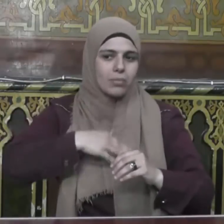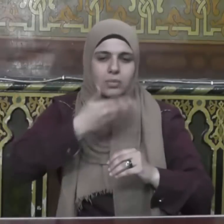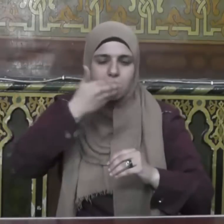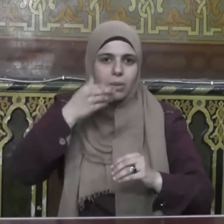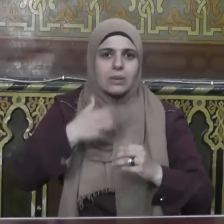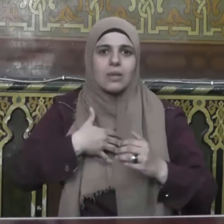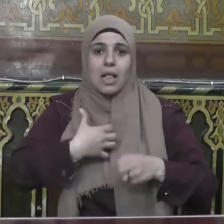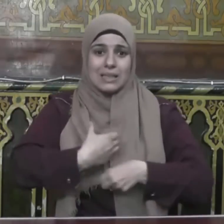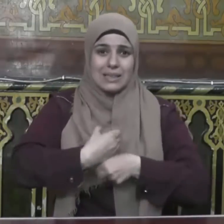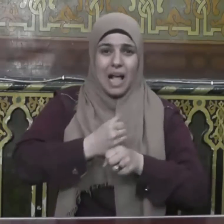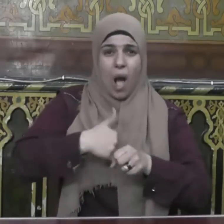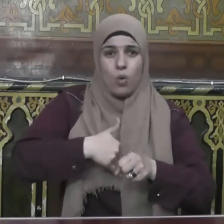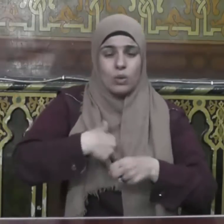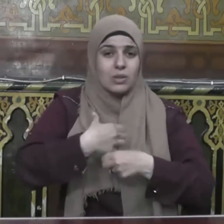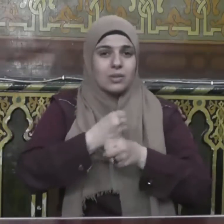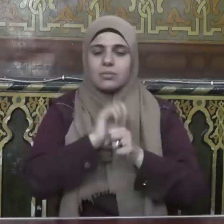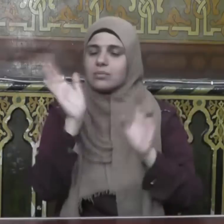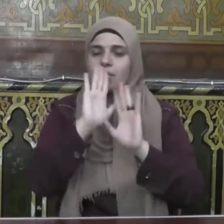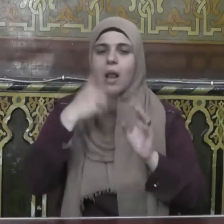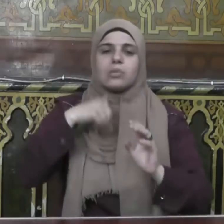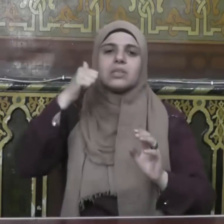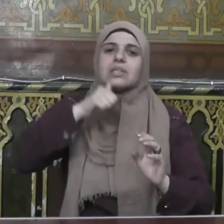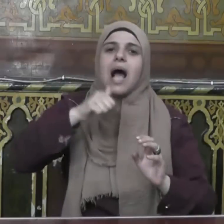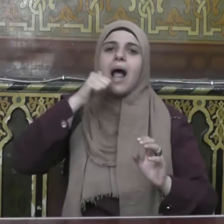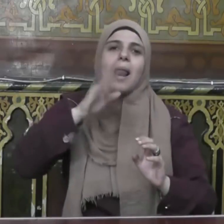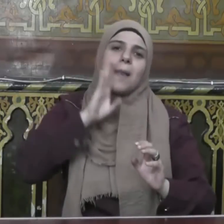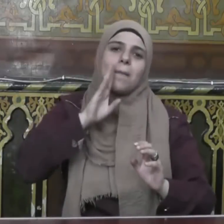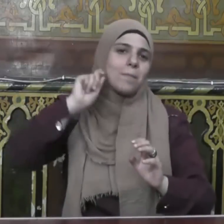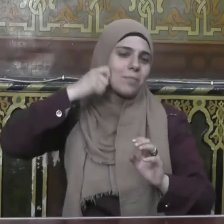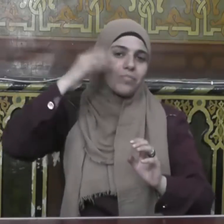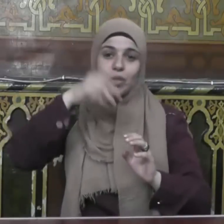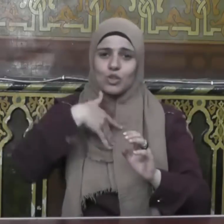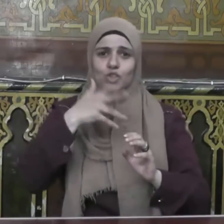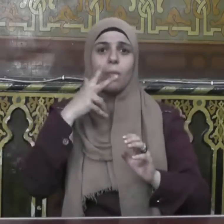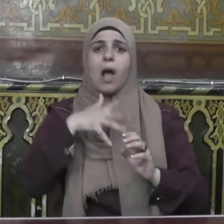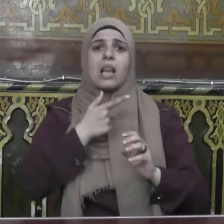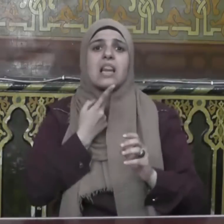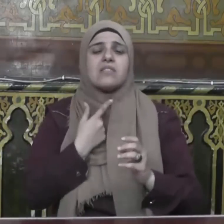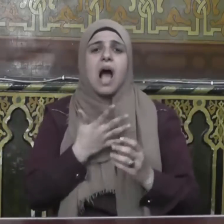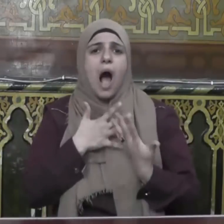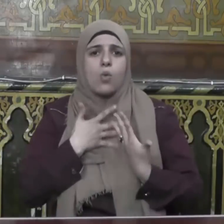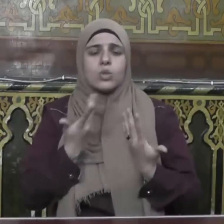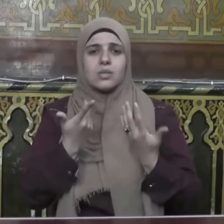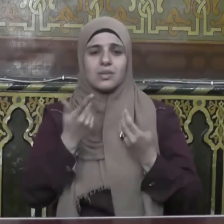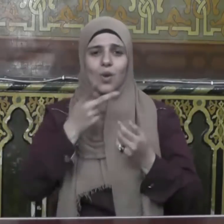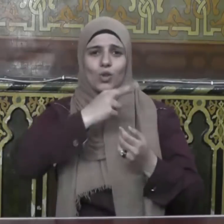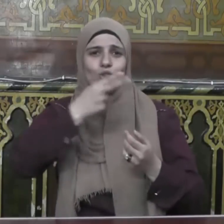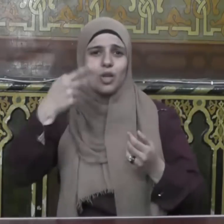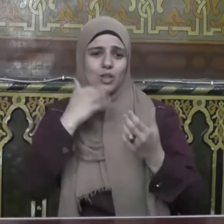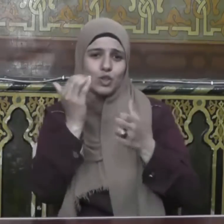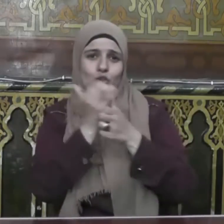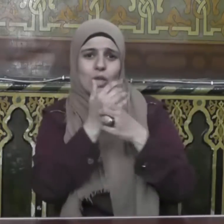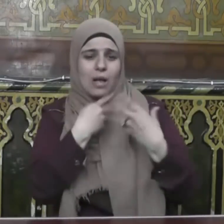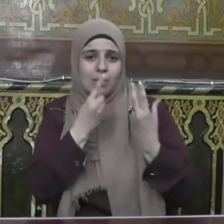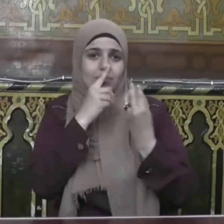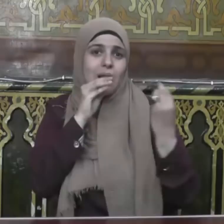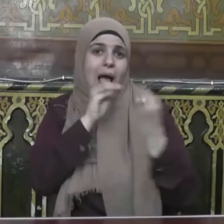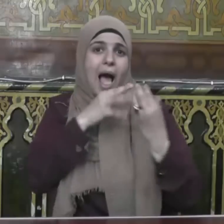إذا جاع من ألف الشبع وحرم المترف أسباب المتع عرف الحرمان كيف يقع